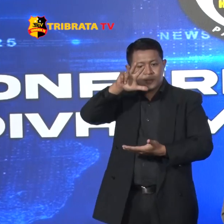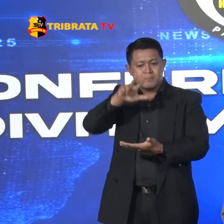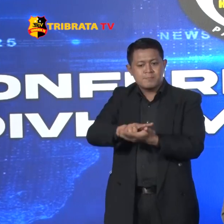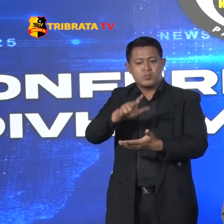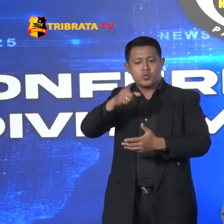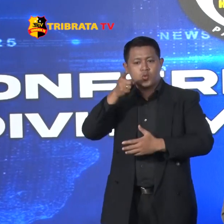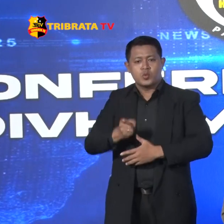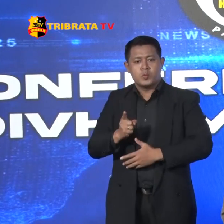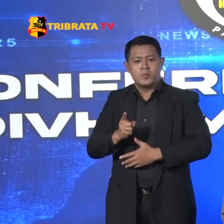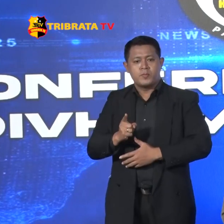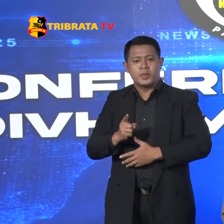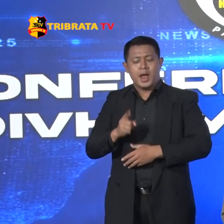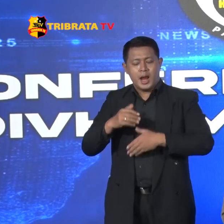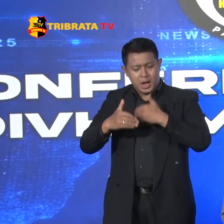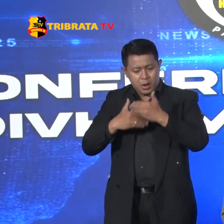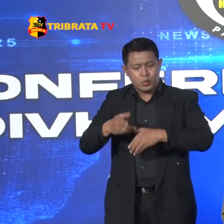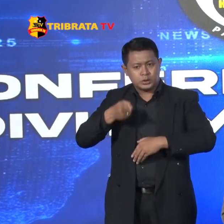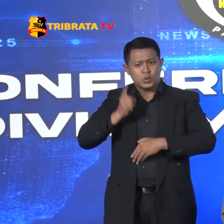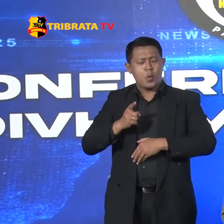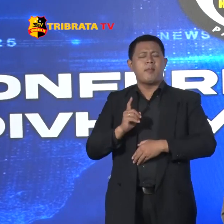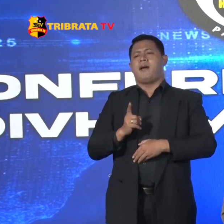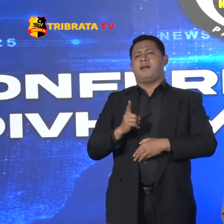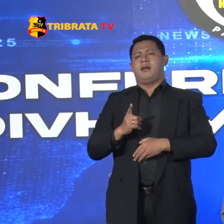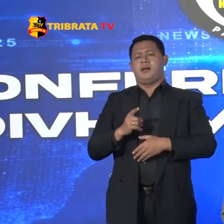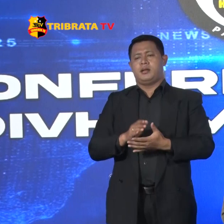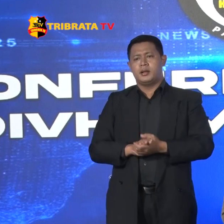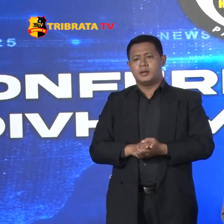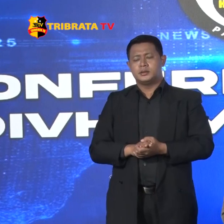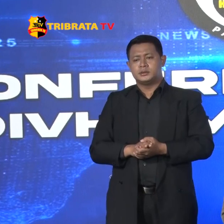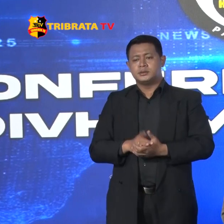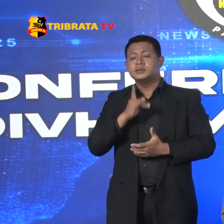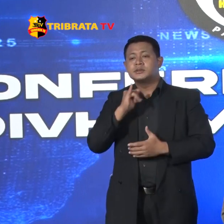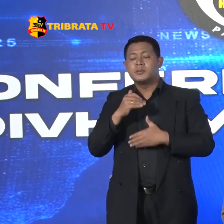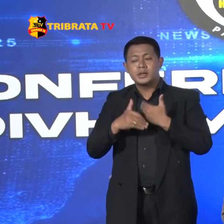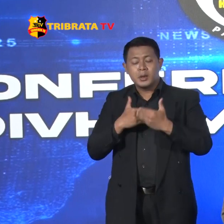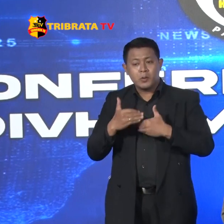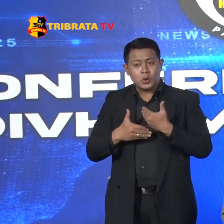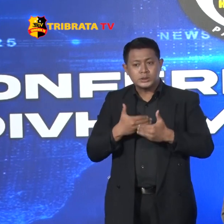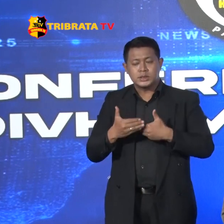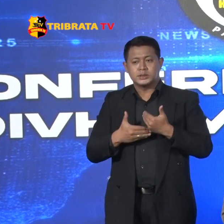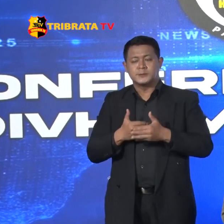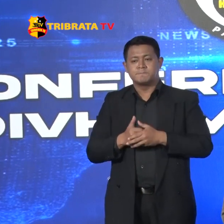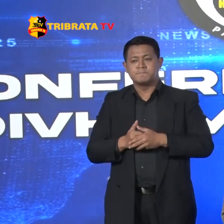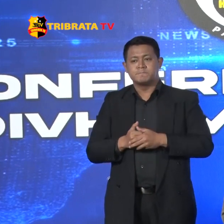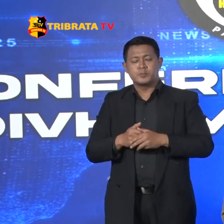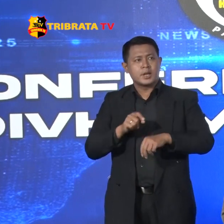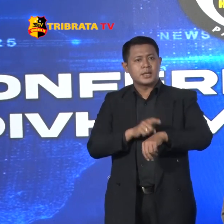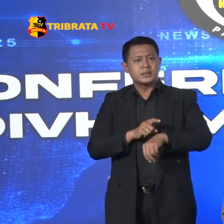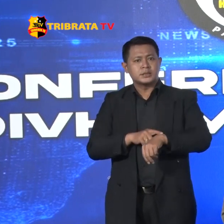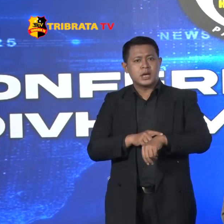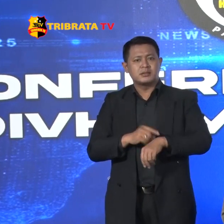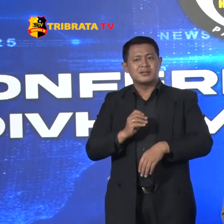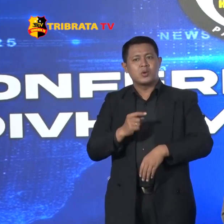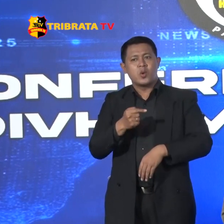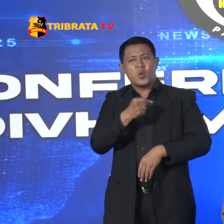Secara Hukum Ada Proses Hukumnya Ya Seperti Proses-proses Ketika Tidak